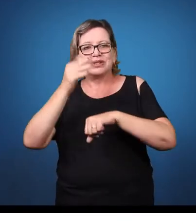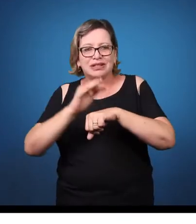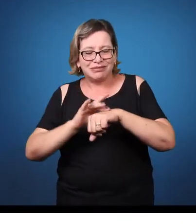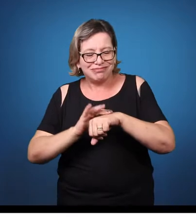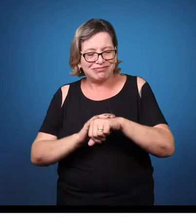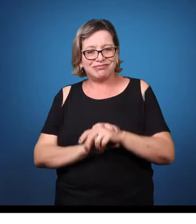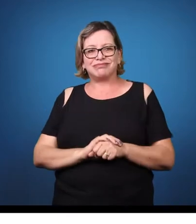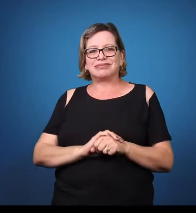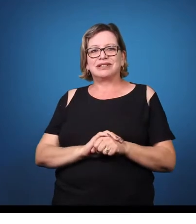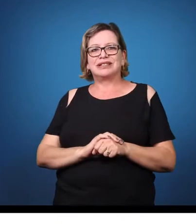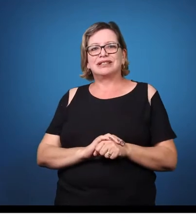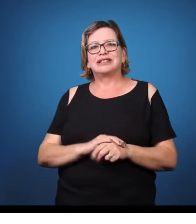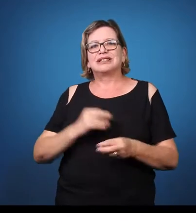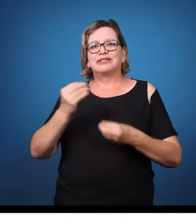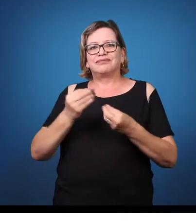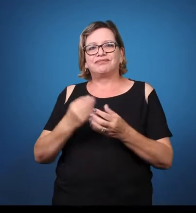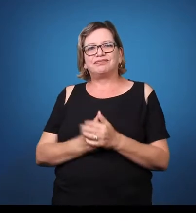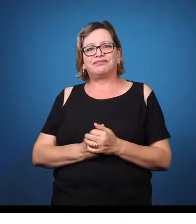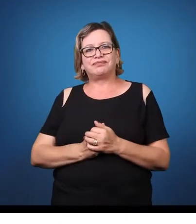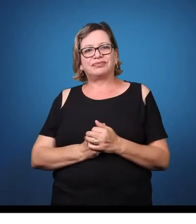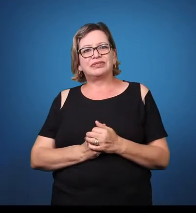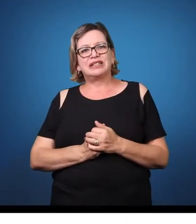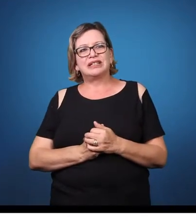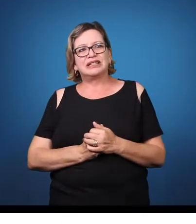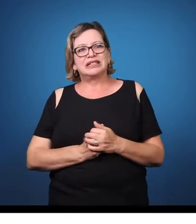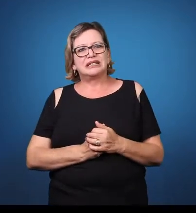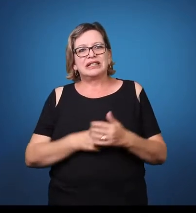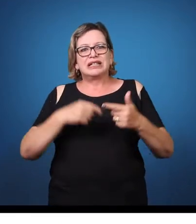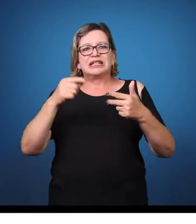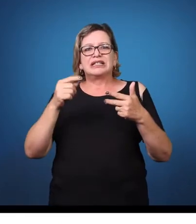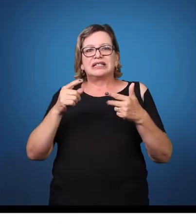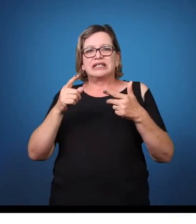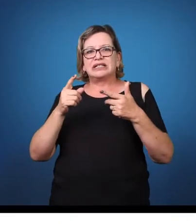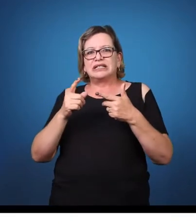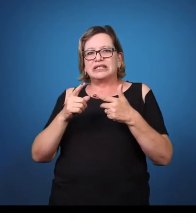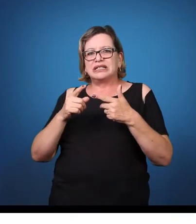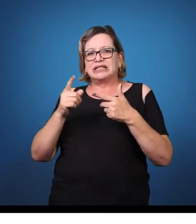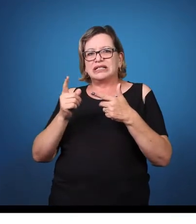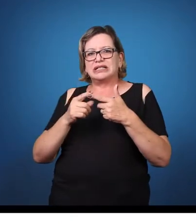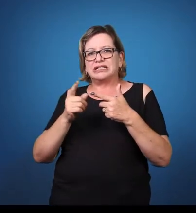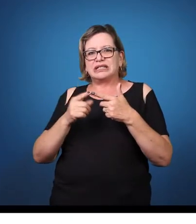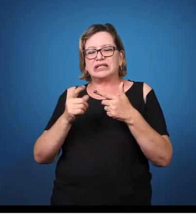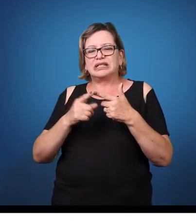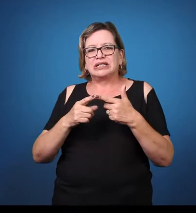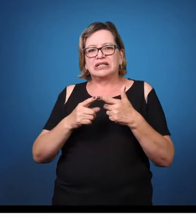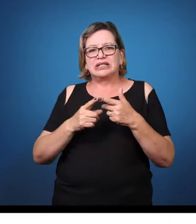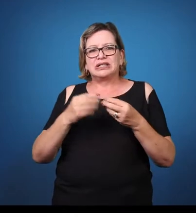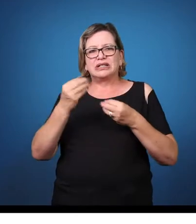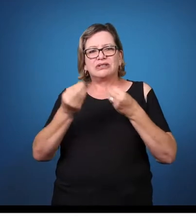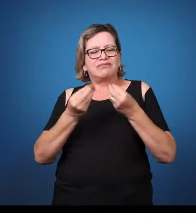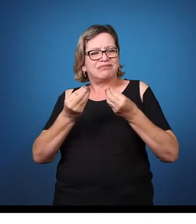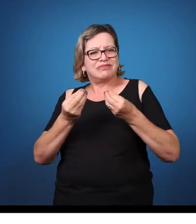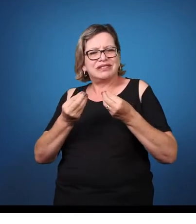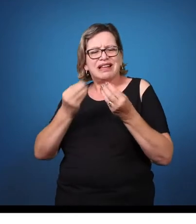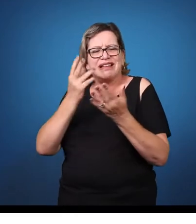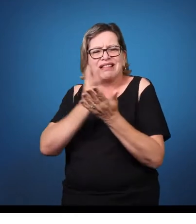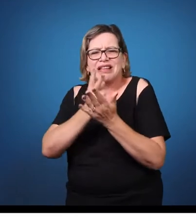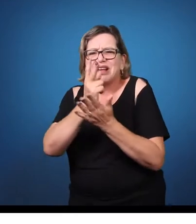Perfeito. Dificuldade, síndrome e transtorno. Elas se assimilam aos primeiros,